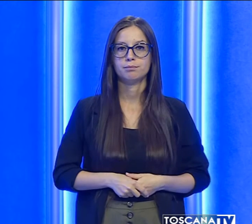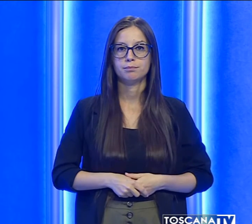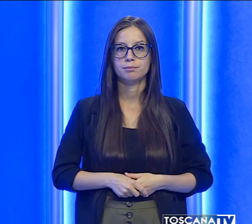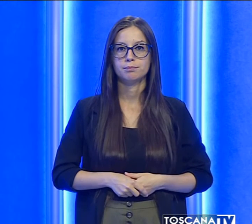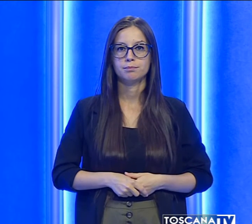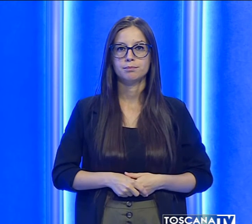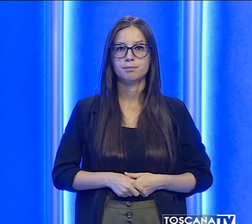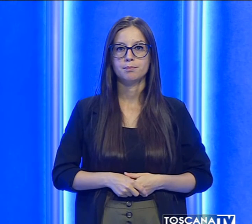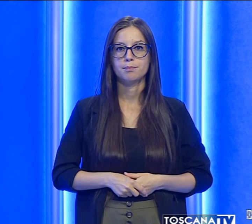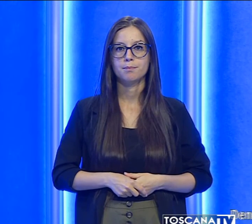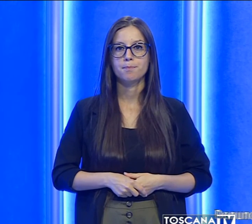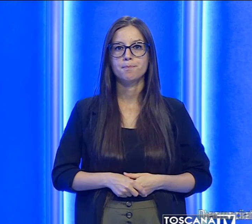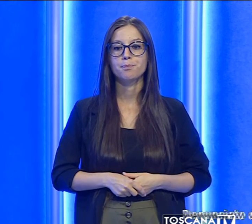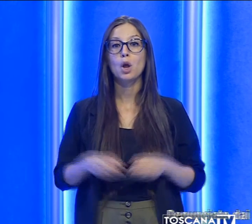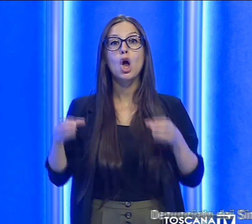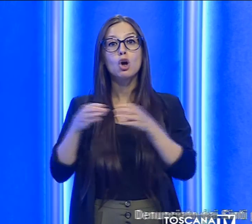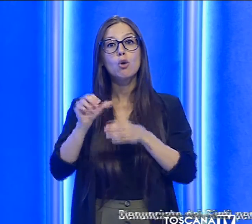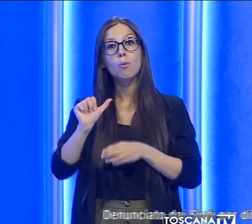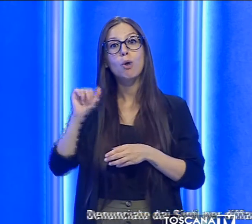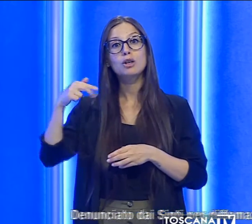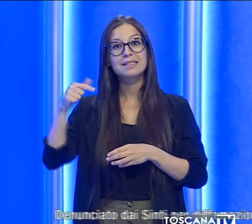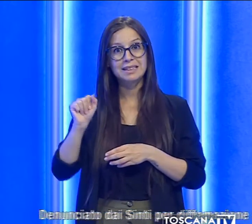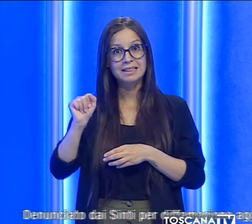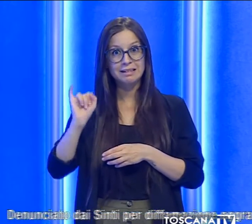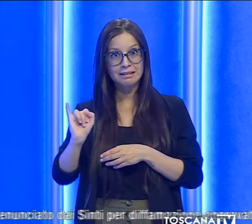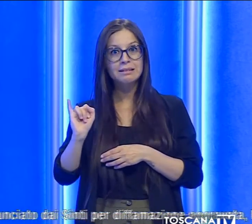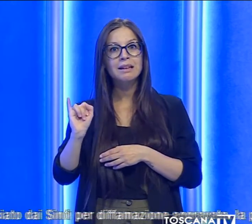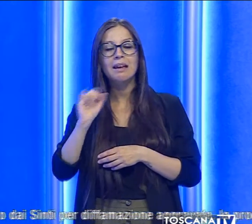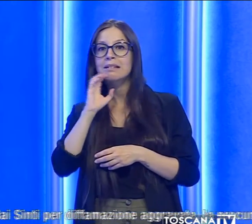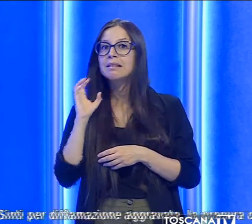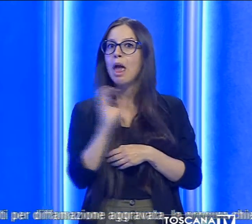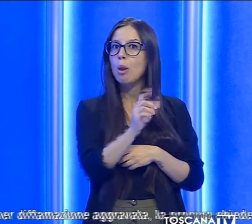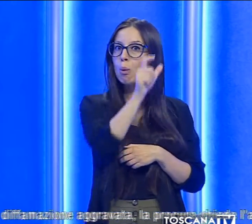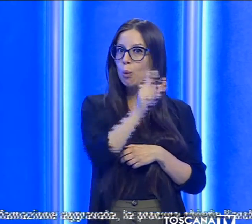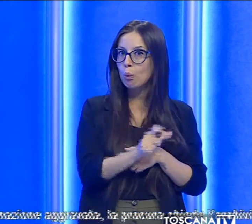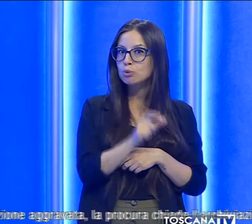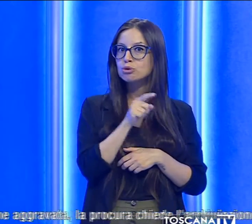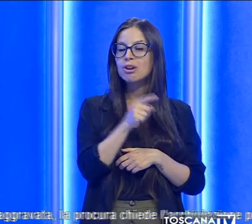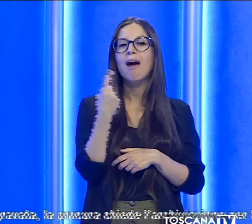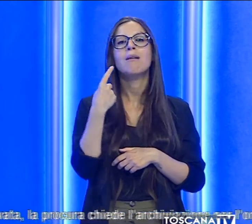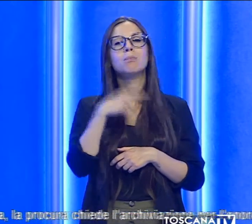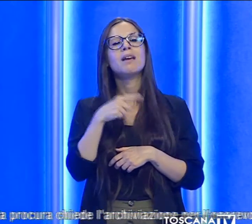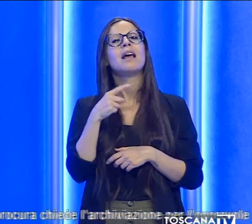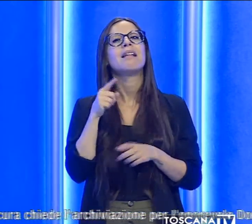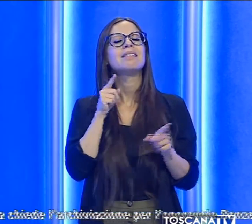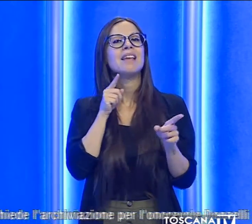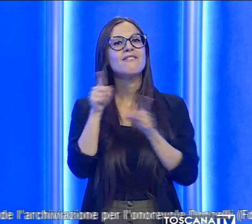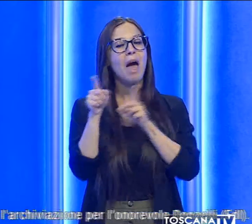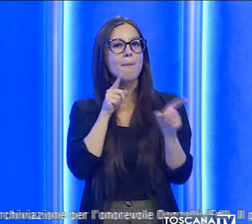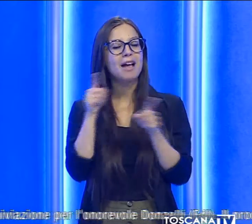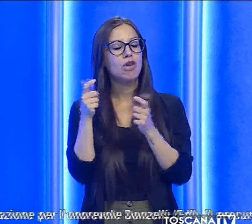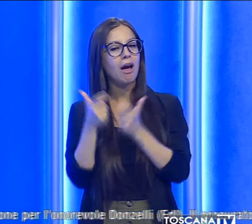Denunciato dai sinti per diffamazione aggravata, la procura chiede l'archiviazione per l'onorevole